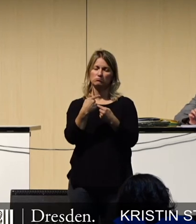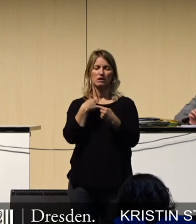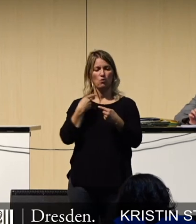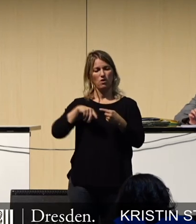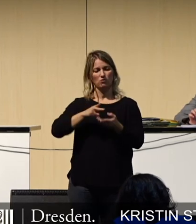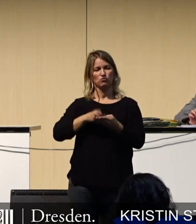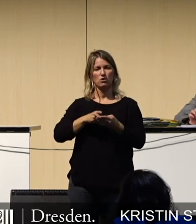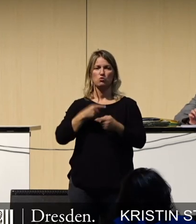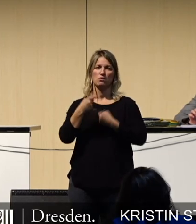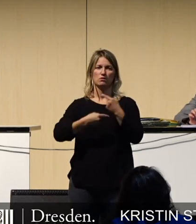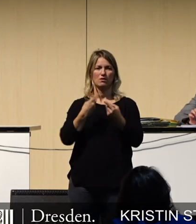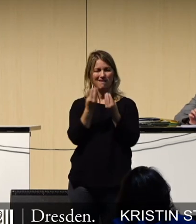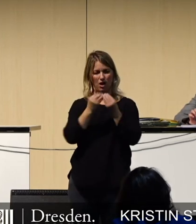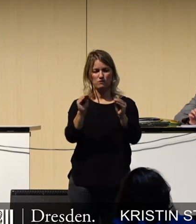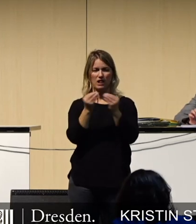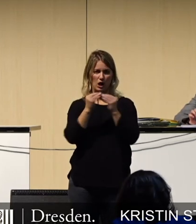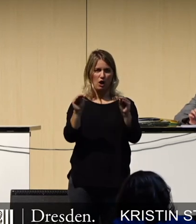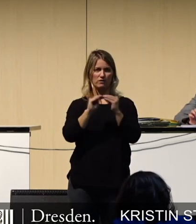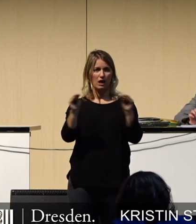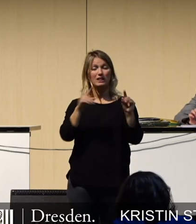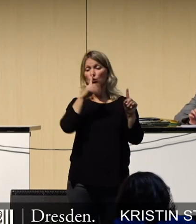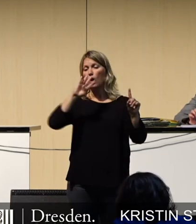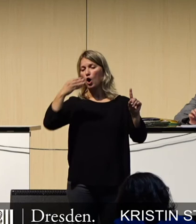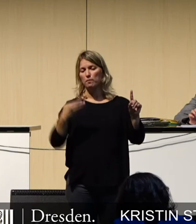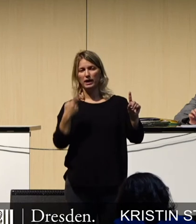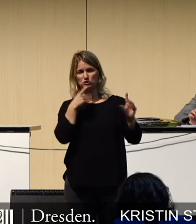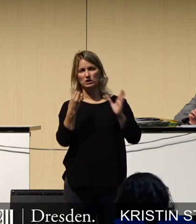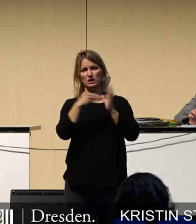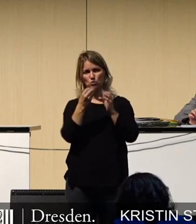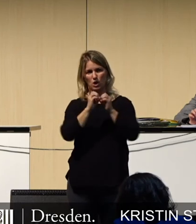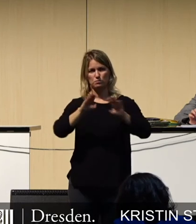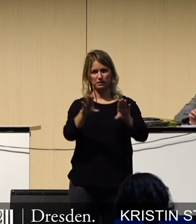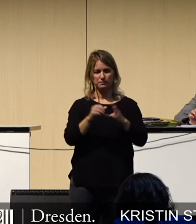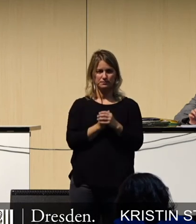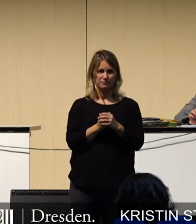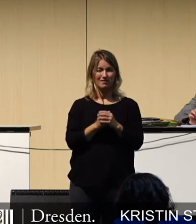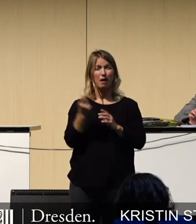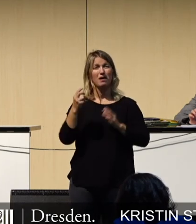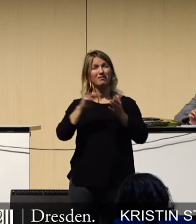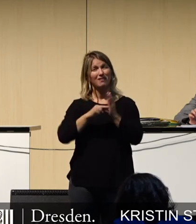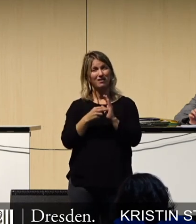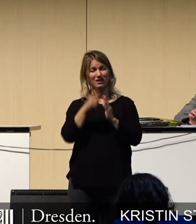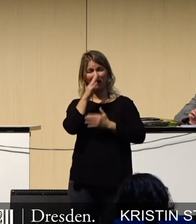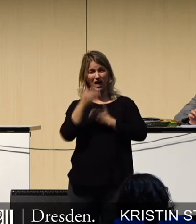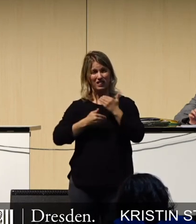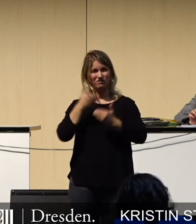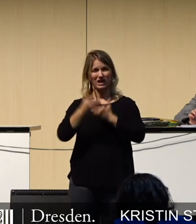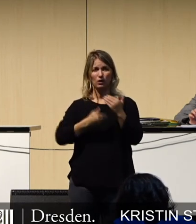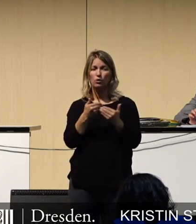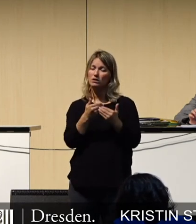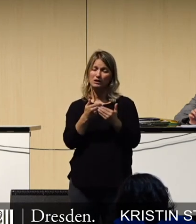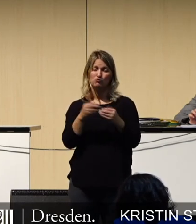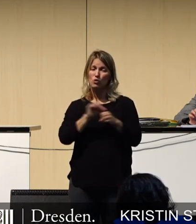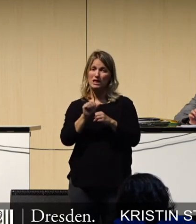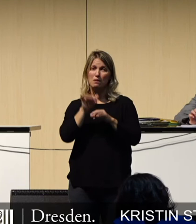über die Homepage hinaus. Aber wissen Sie, mit der Entwicklung von Technologien ging schon immer Veränderungen,